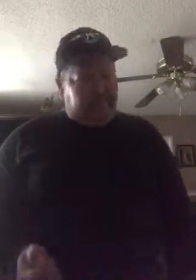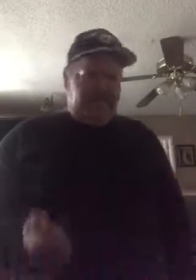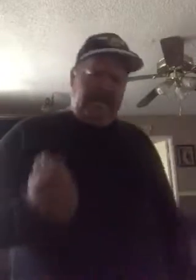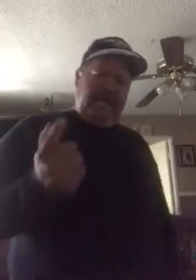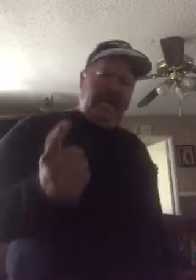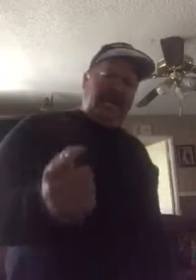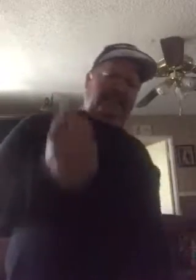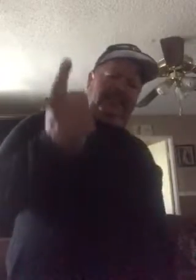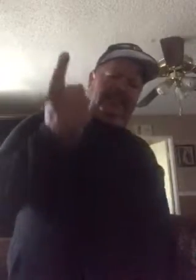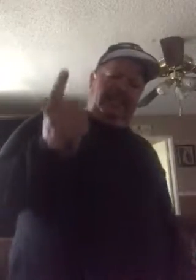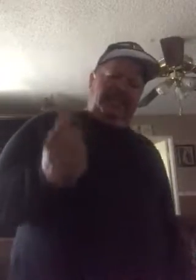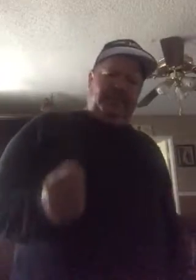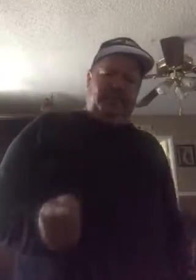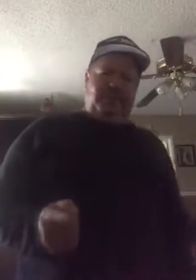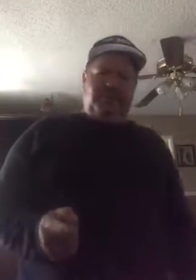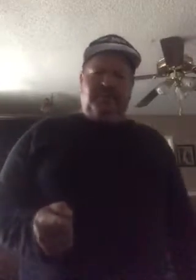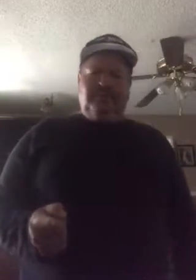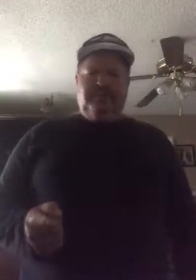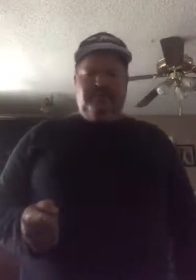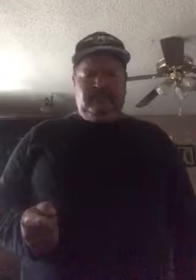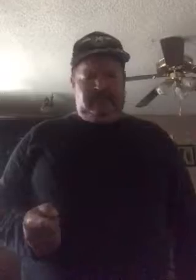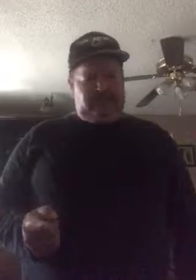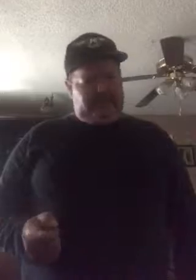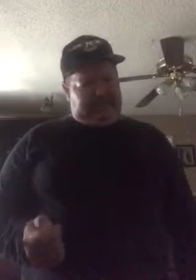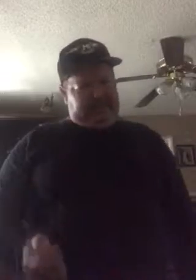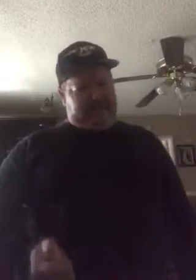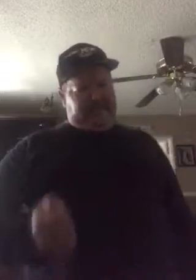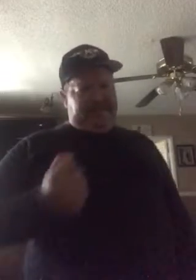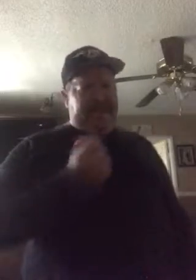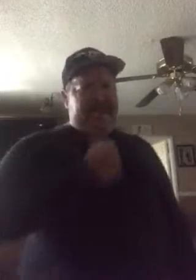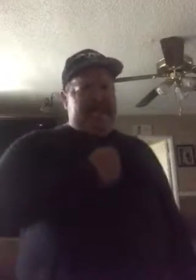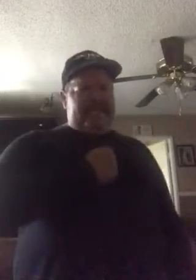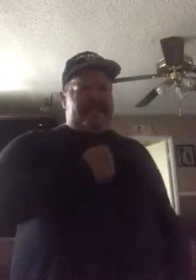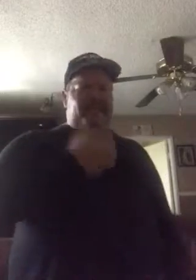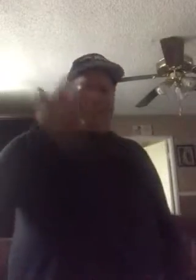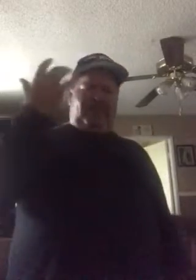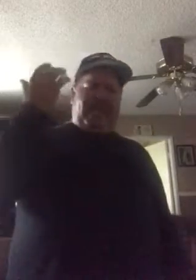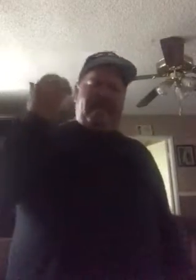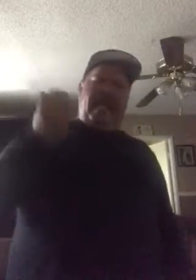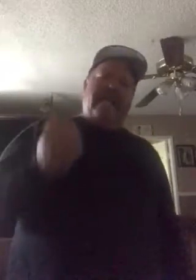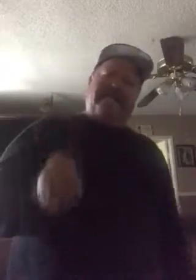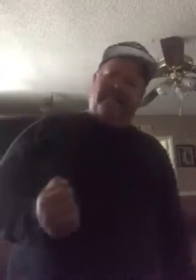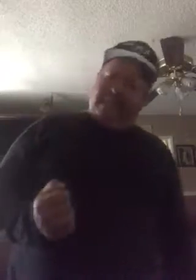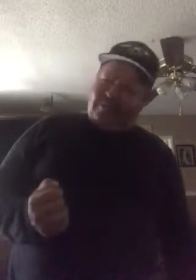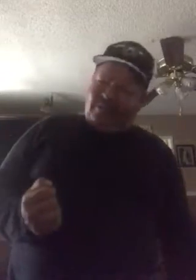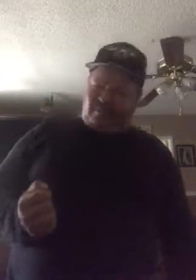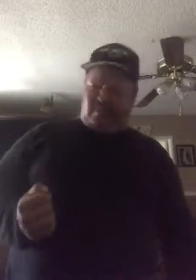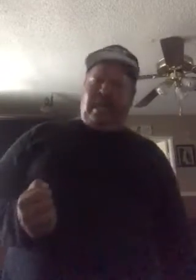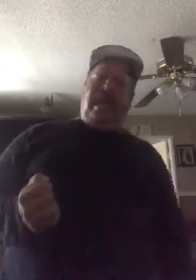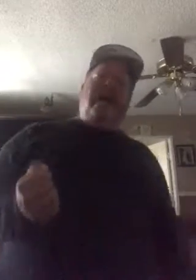Llegaste tú y aquí por dentro tu belleza me torturaba